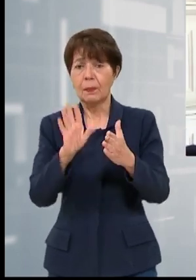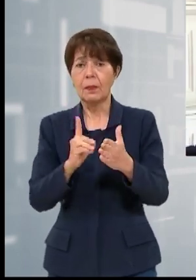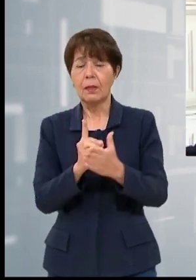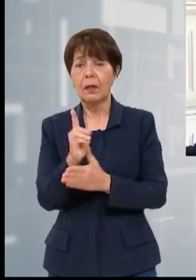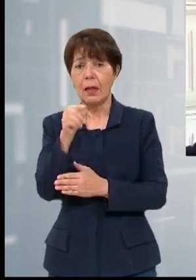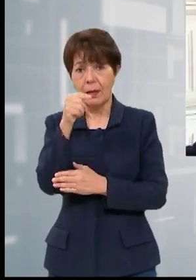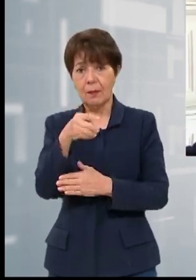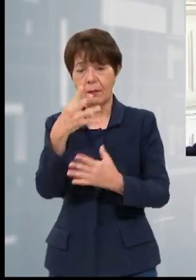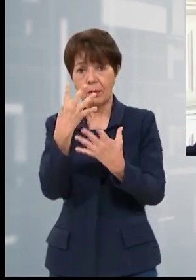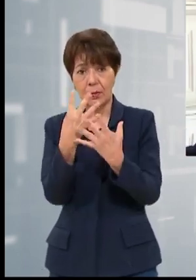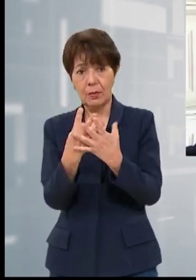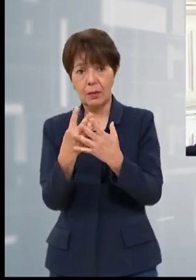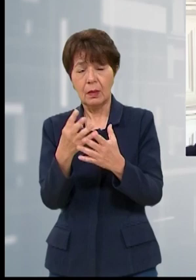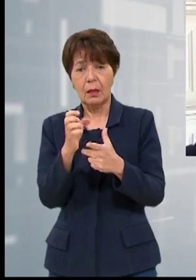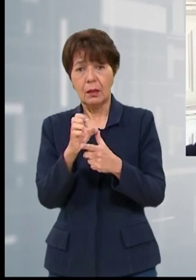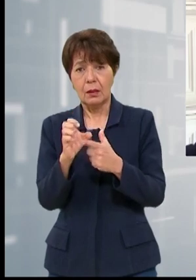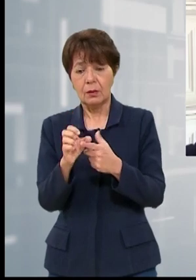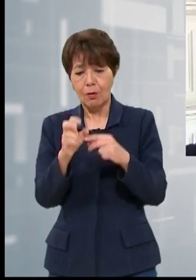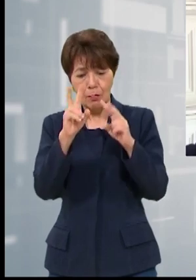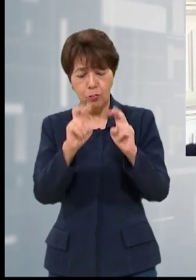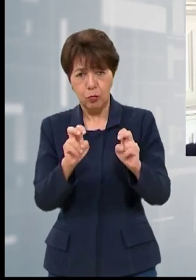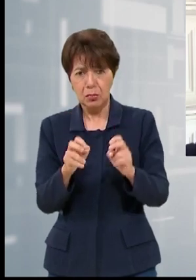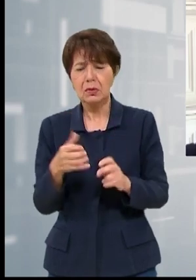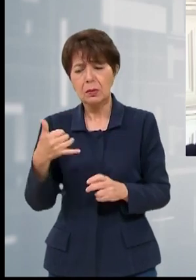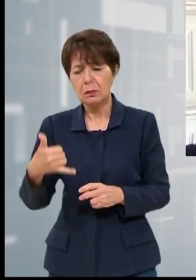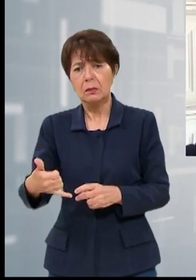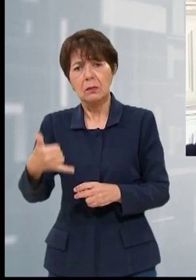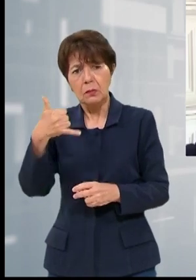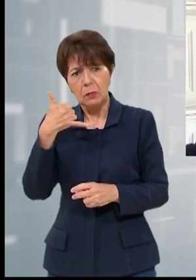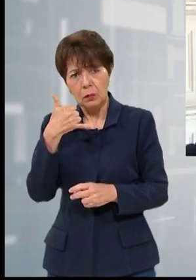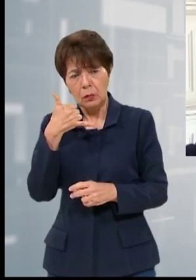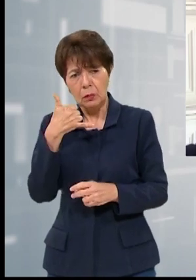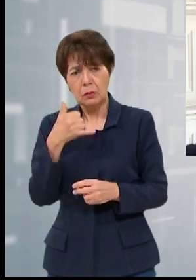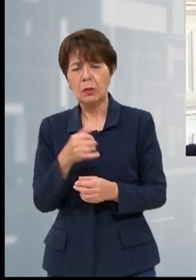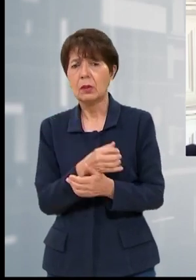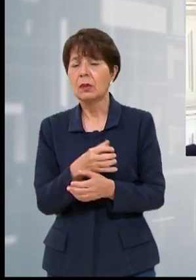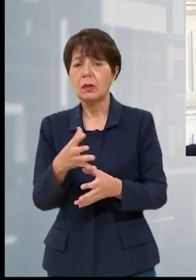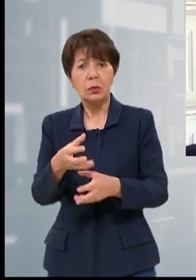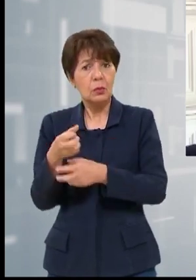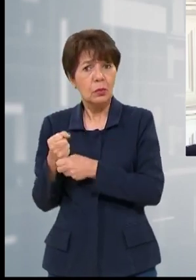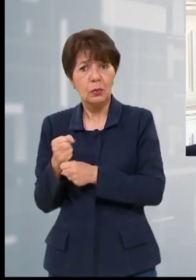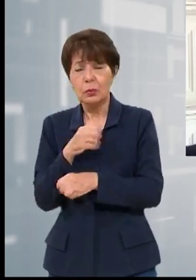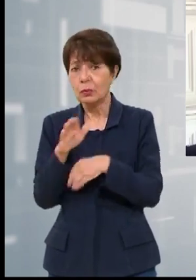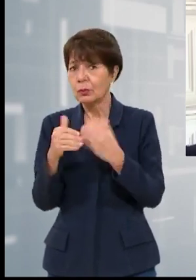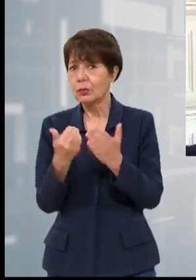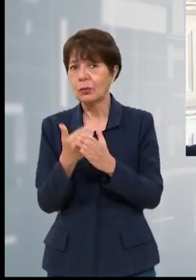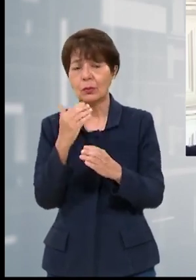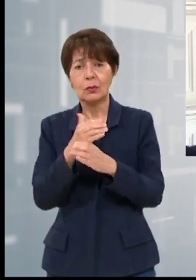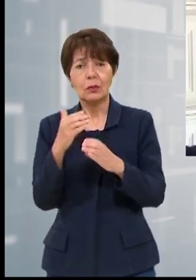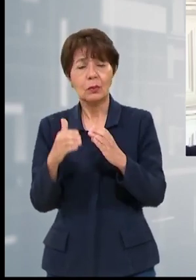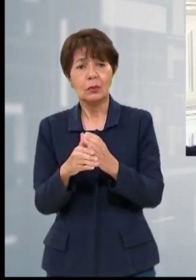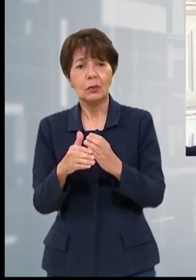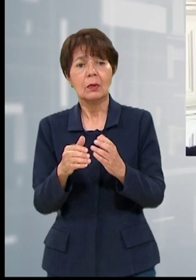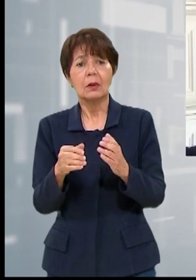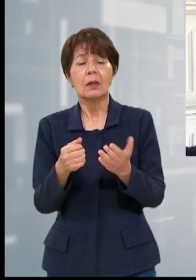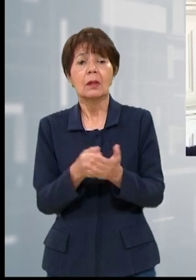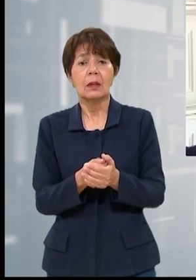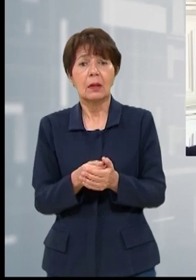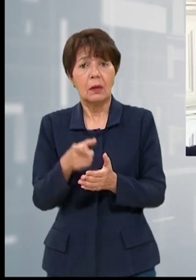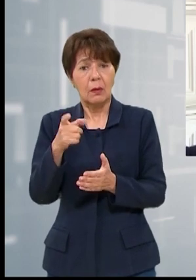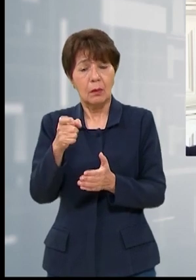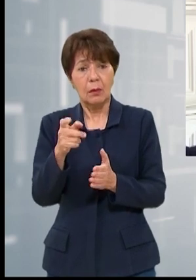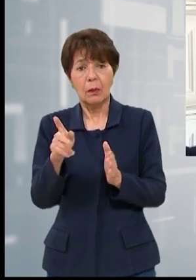haciendo operativos, están haciendo requisas, han encontrado celulares, los han despojado de todos supuestamente las armas prohibidas,